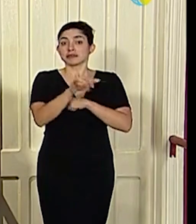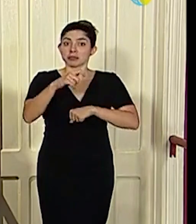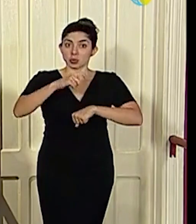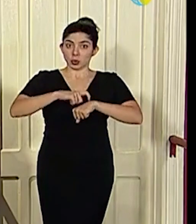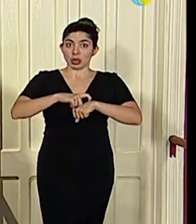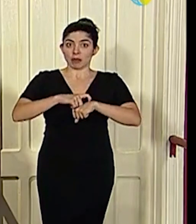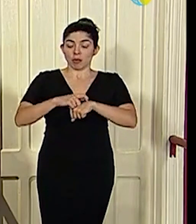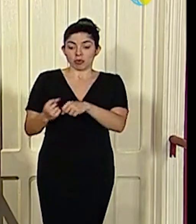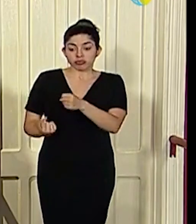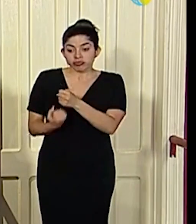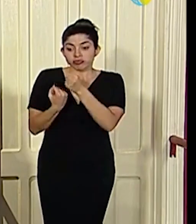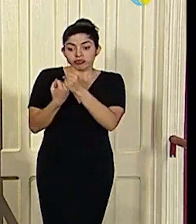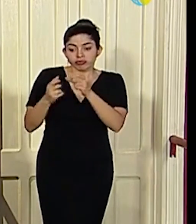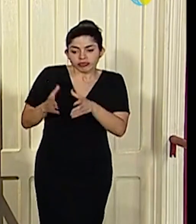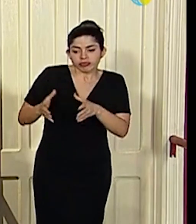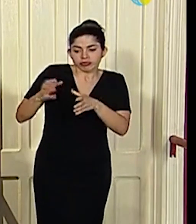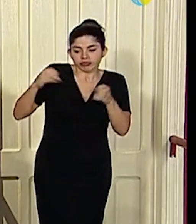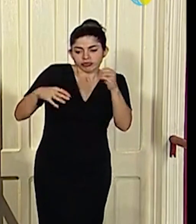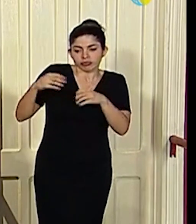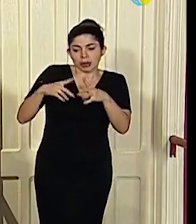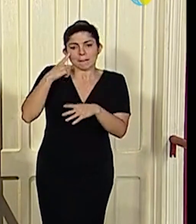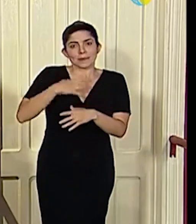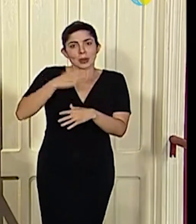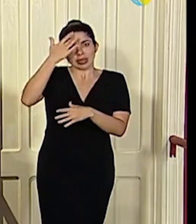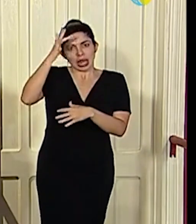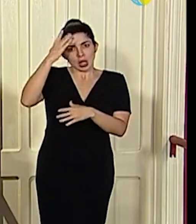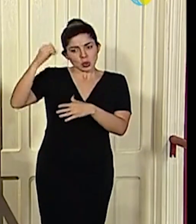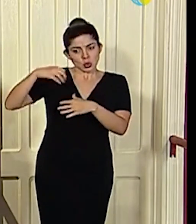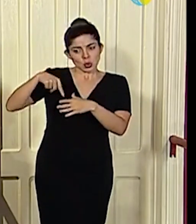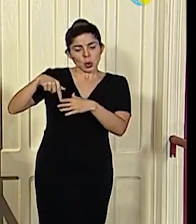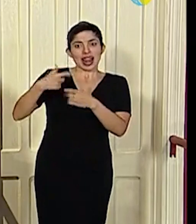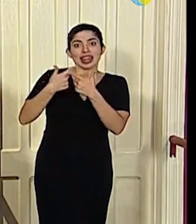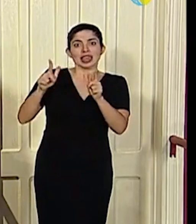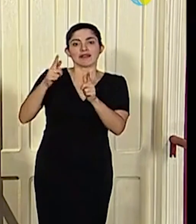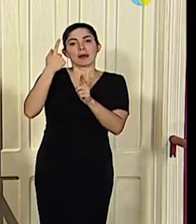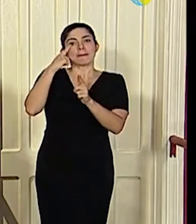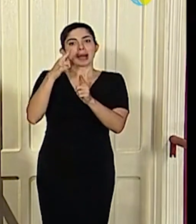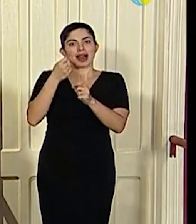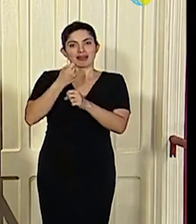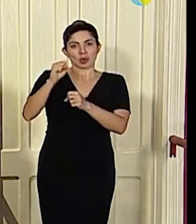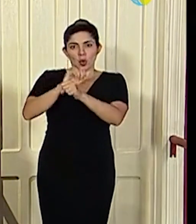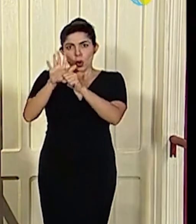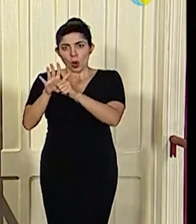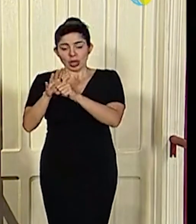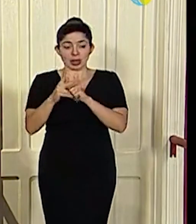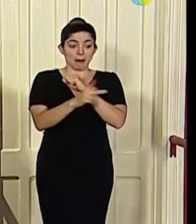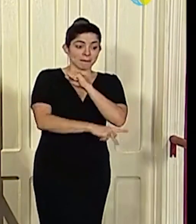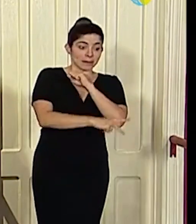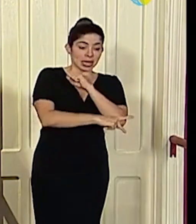impulsa un repositorio para propiedad intelectual libre, para el acceso al COVID. Un país